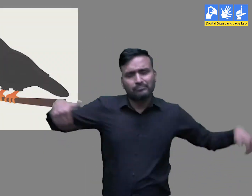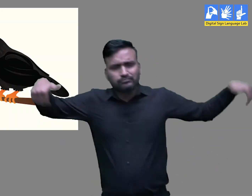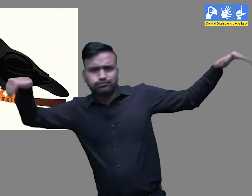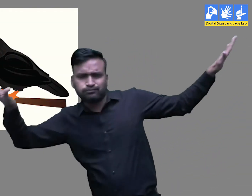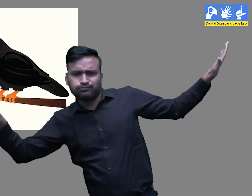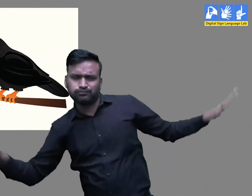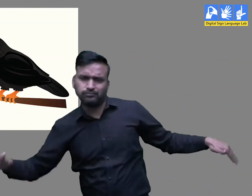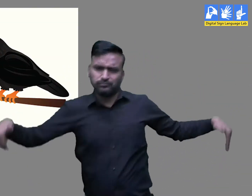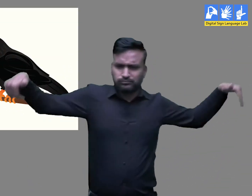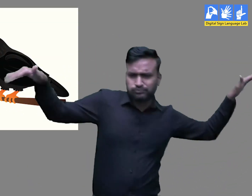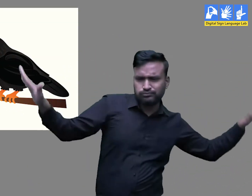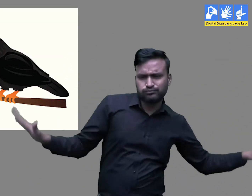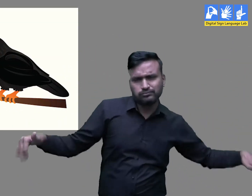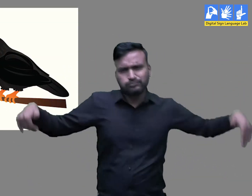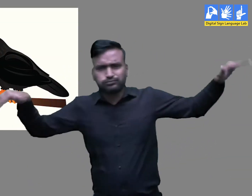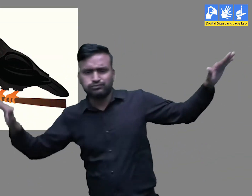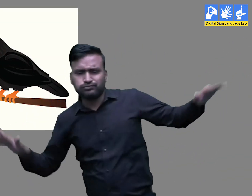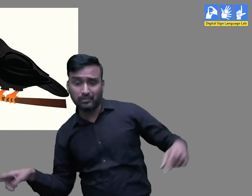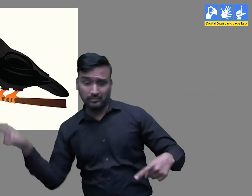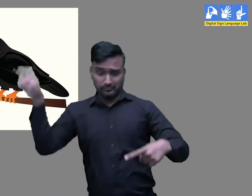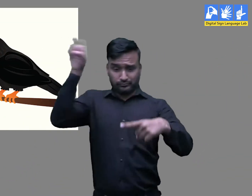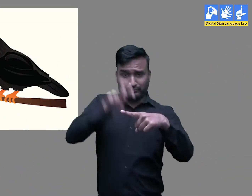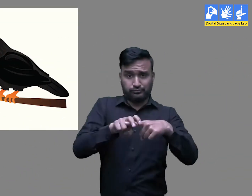धार धाल पर कोयल बोले